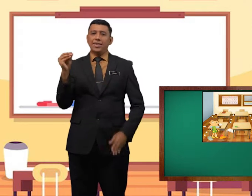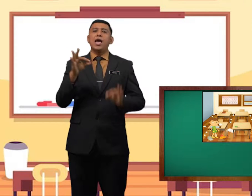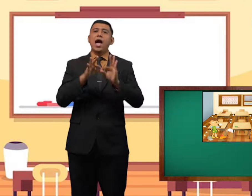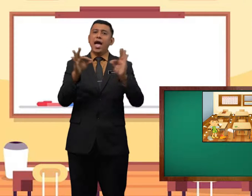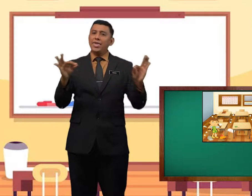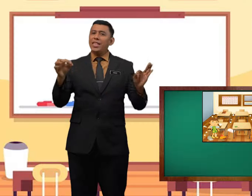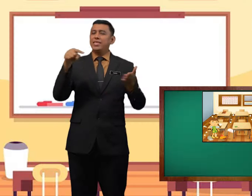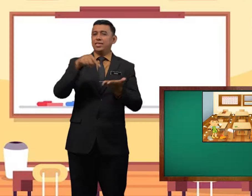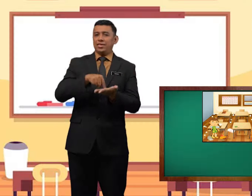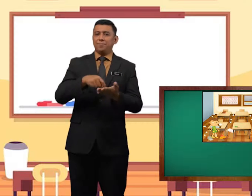ayat ini.